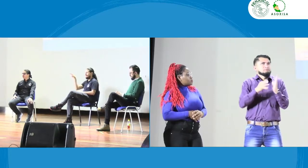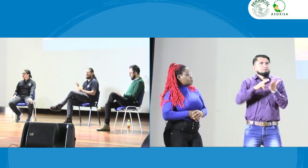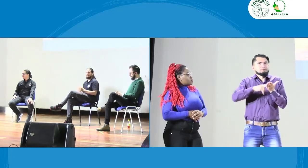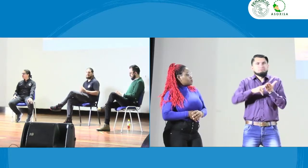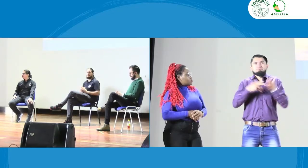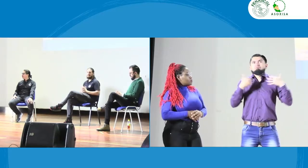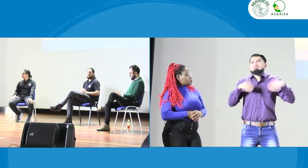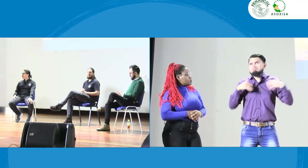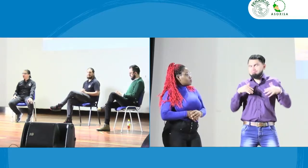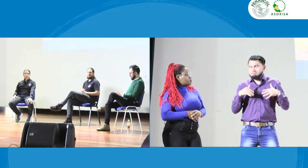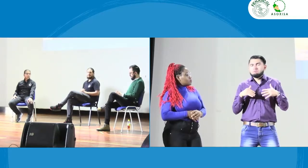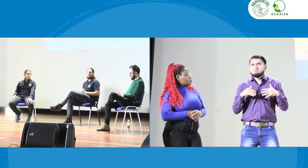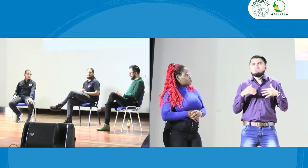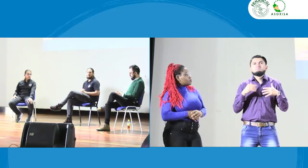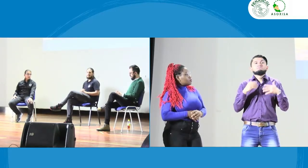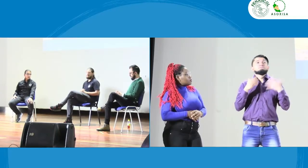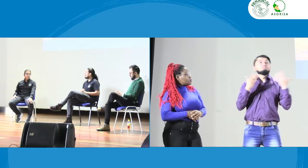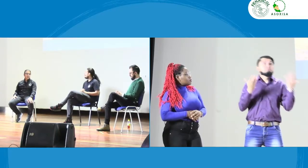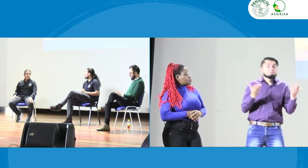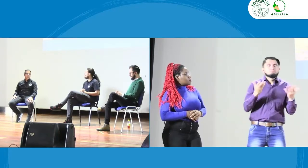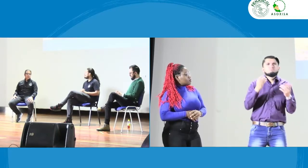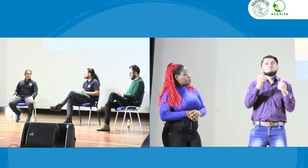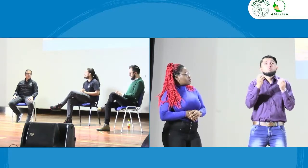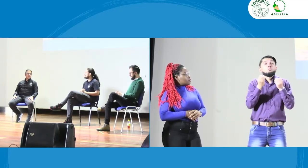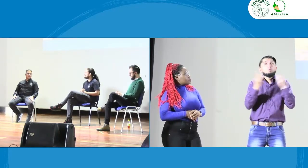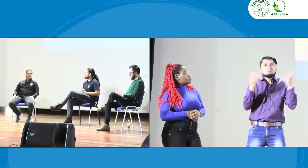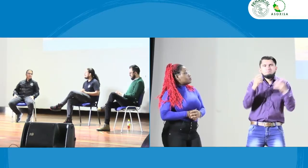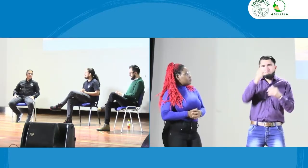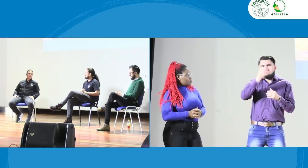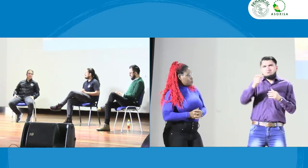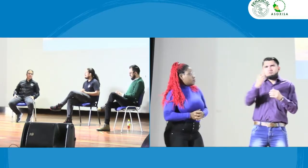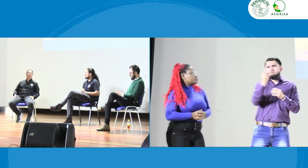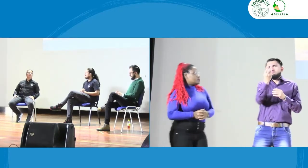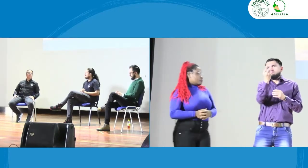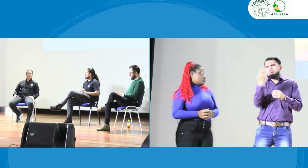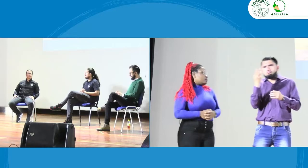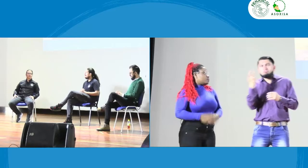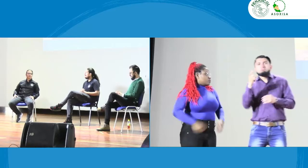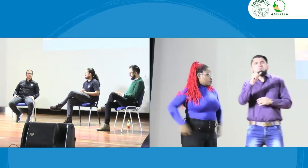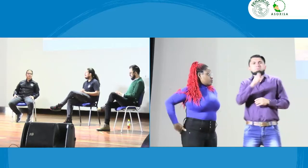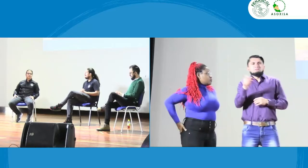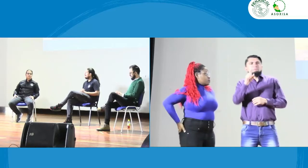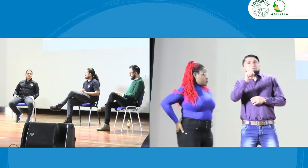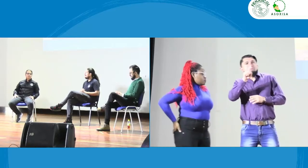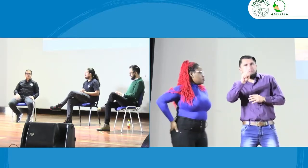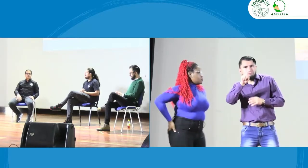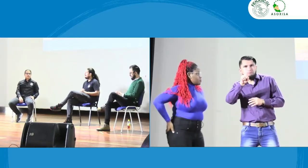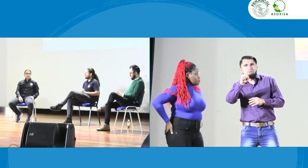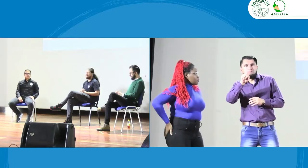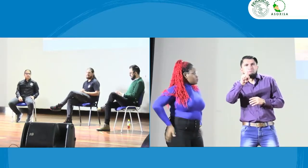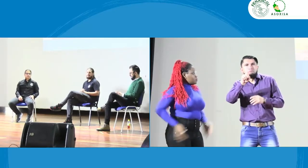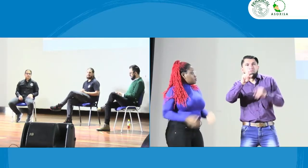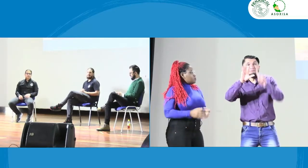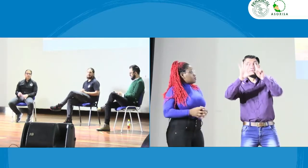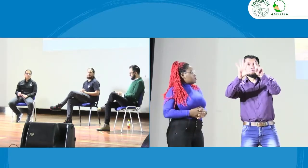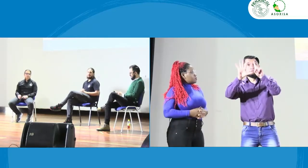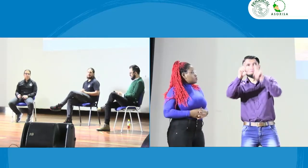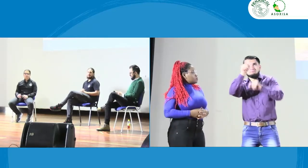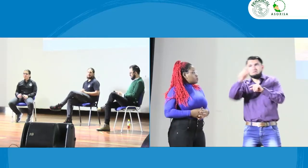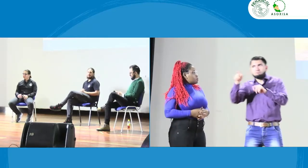respecto que sean sobre el código de ética por favor las personas que vengan acá pueden ser unas